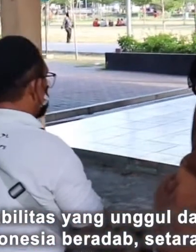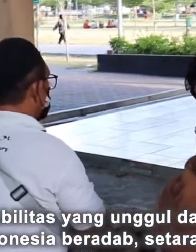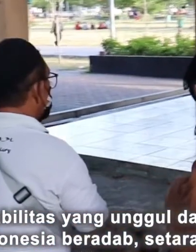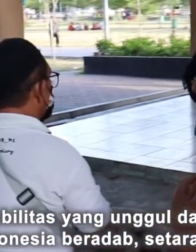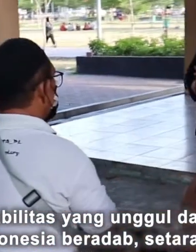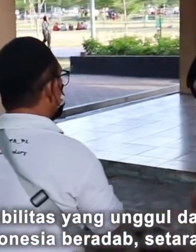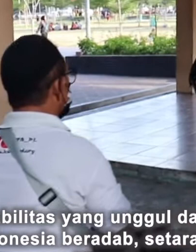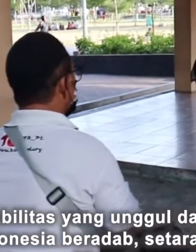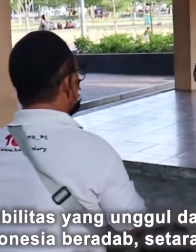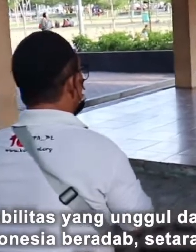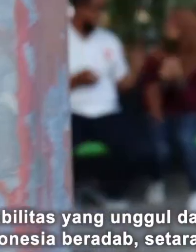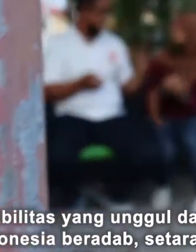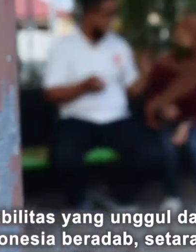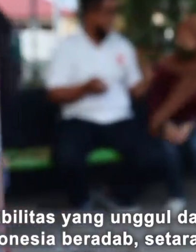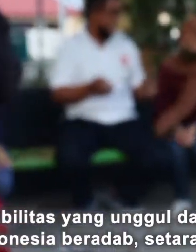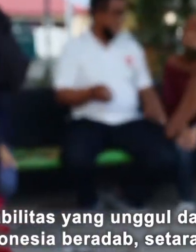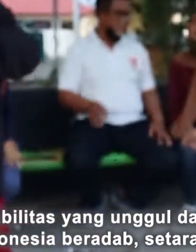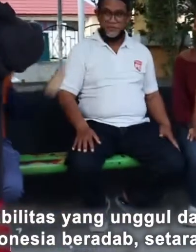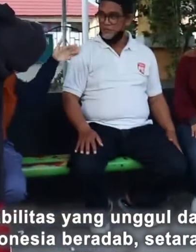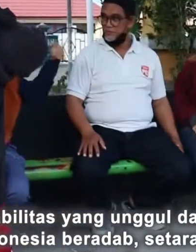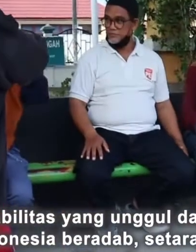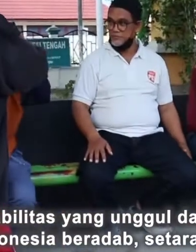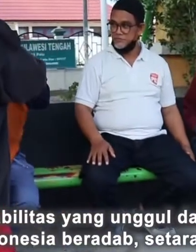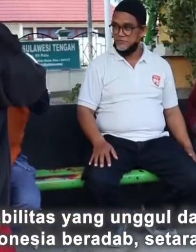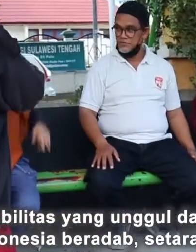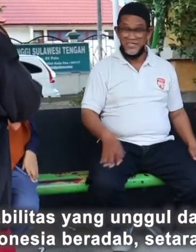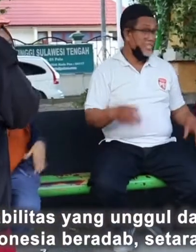beradab setara dan tanpa diskriminasi.